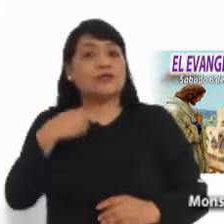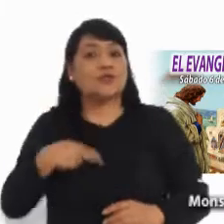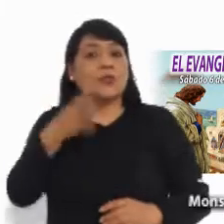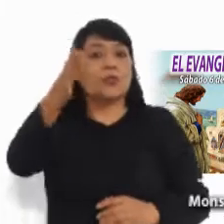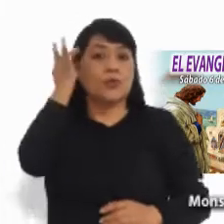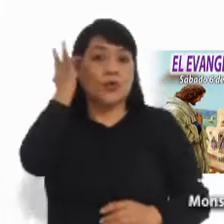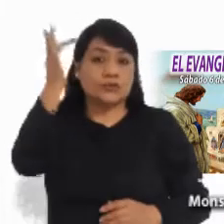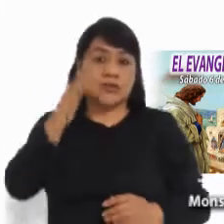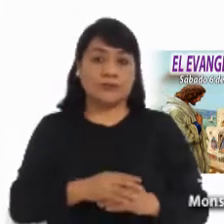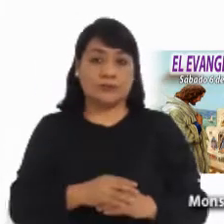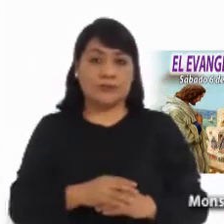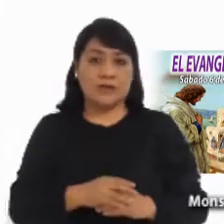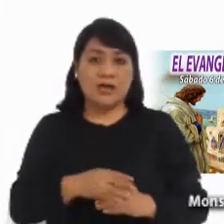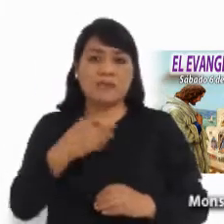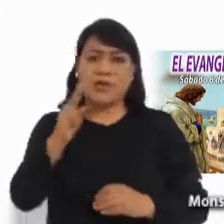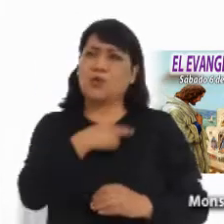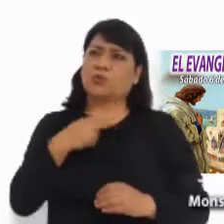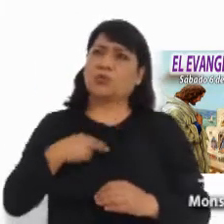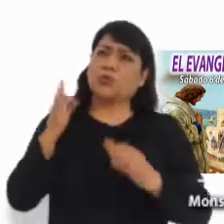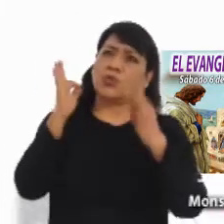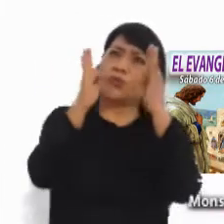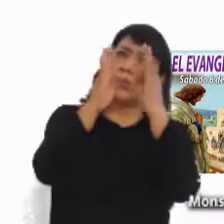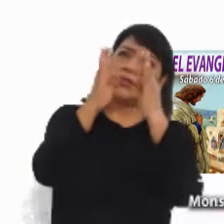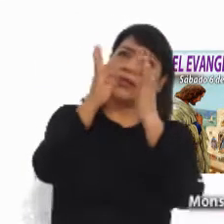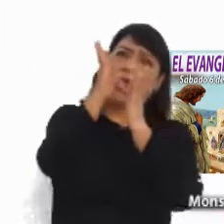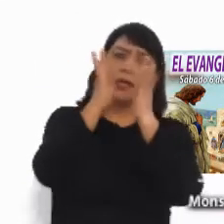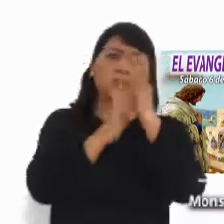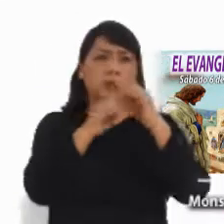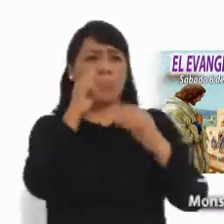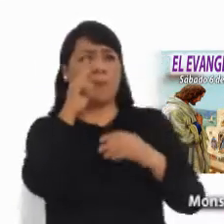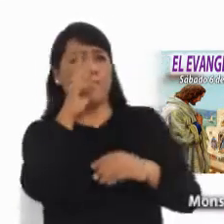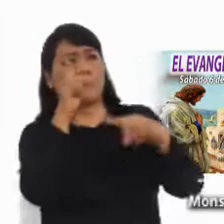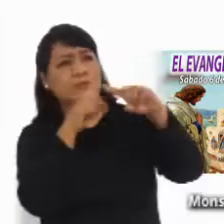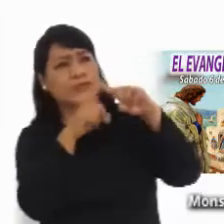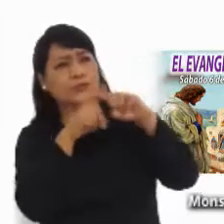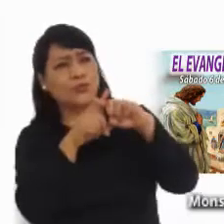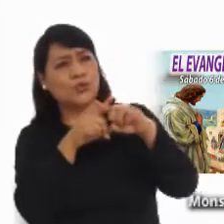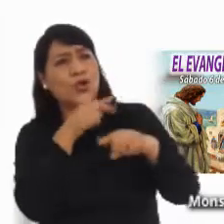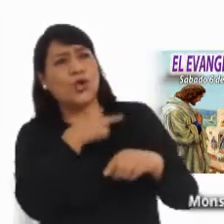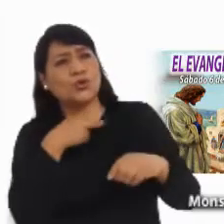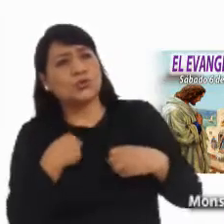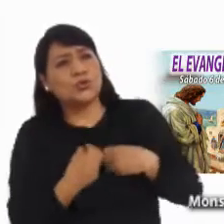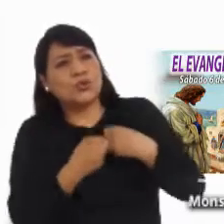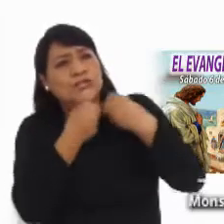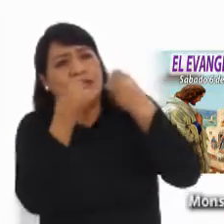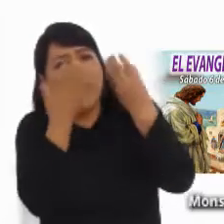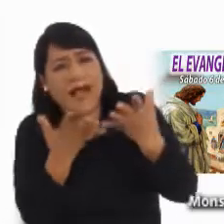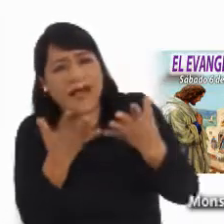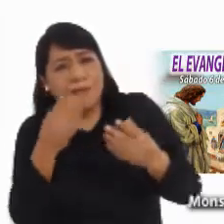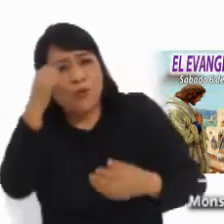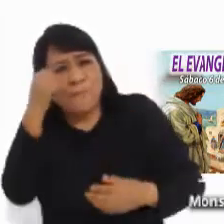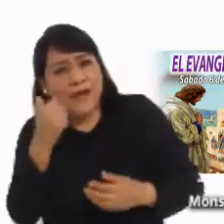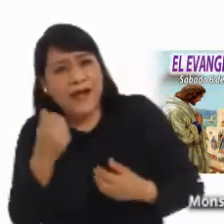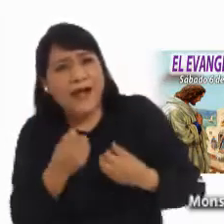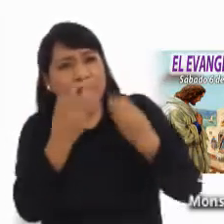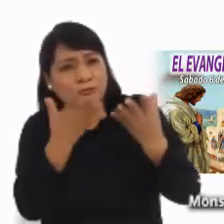debilidades, puestas frente a la cruz de Jesús, se manifiestan con un corazón sincero y arrepentido,